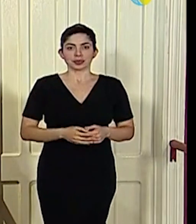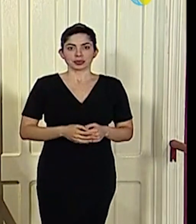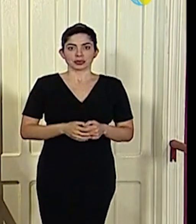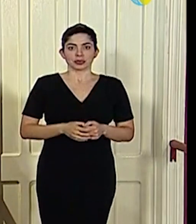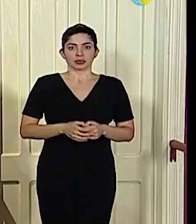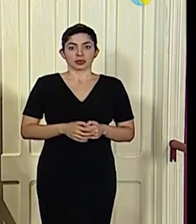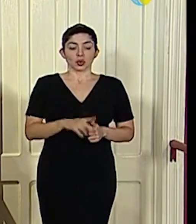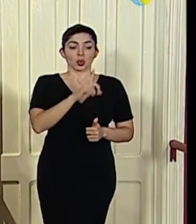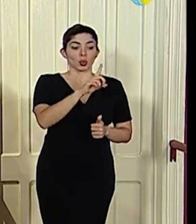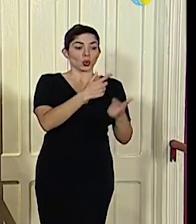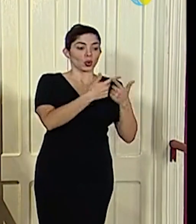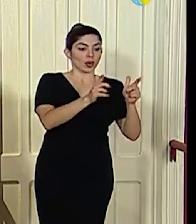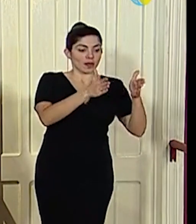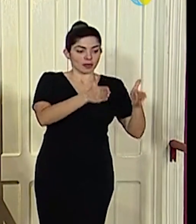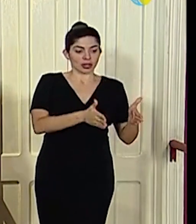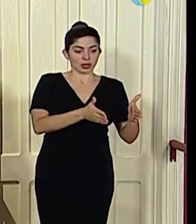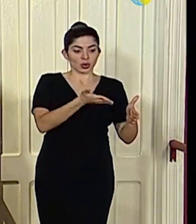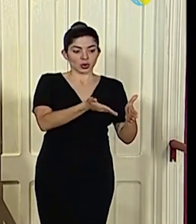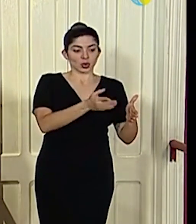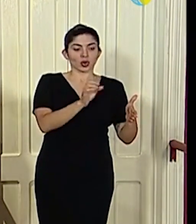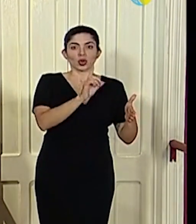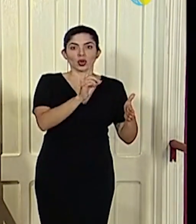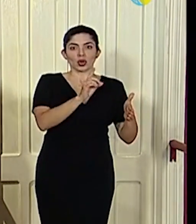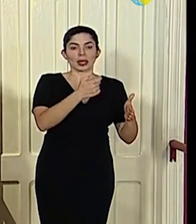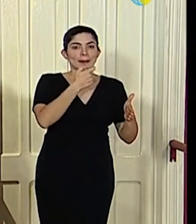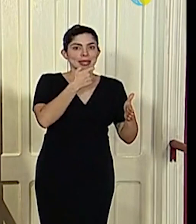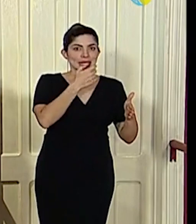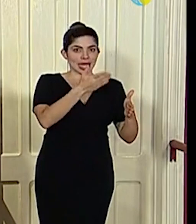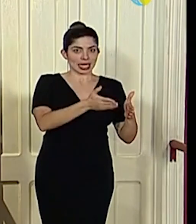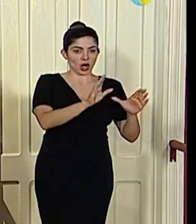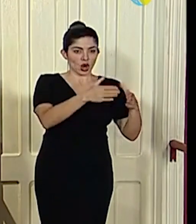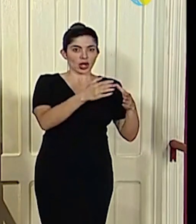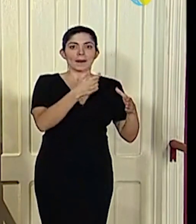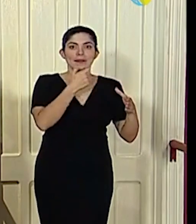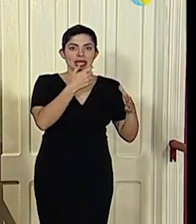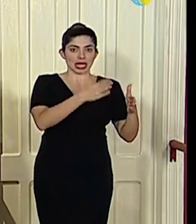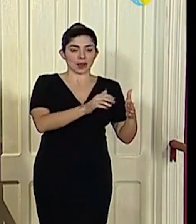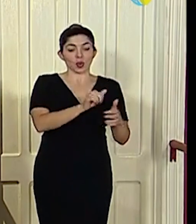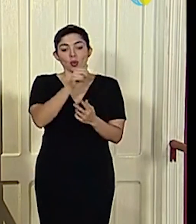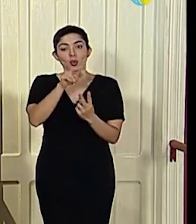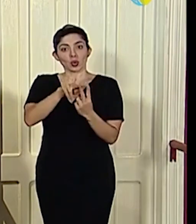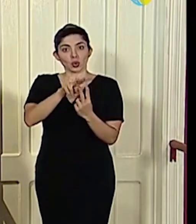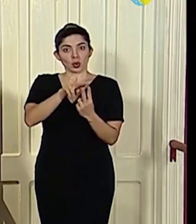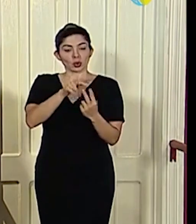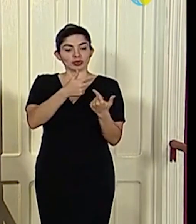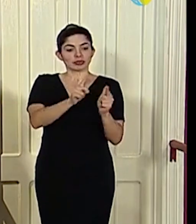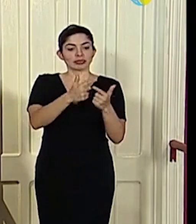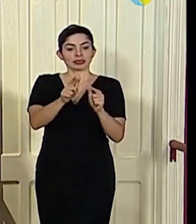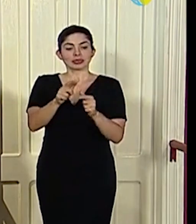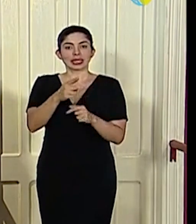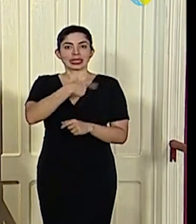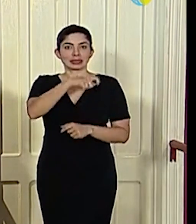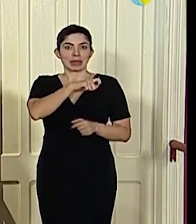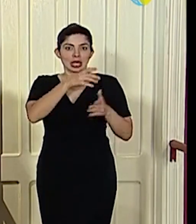uno libertador de la corona británica, otro, otros dos de las coronas